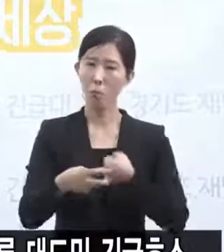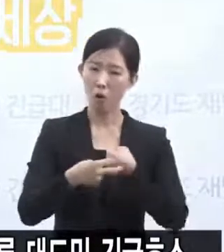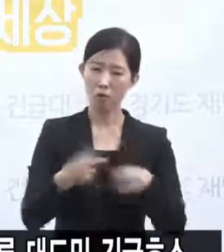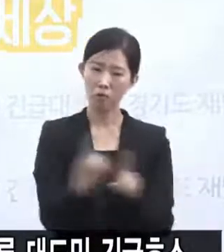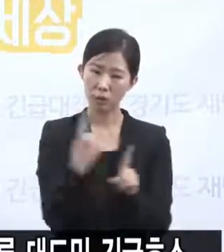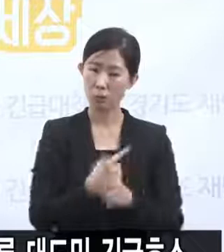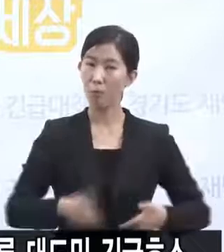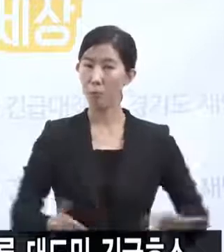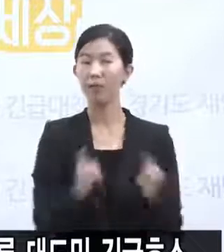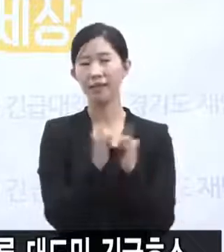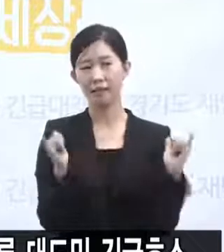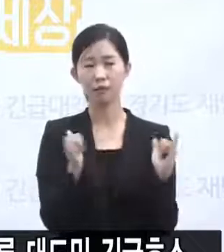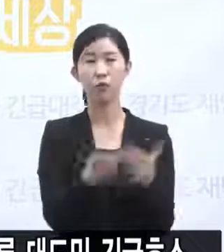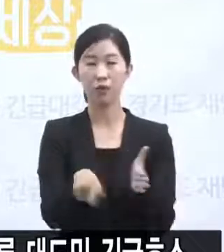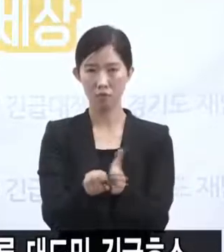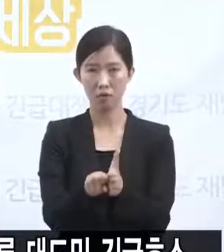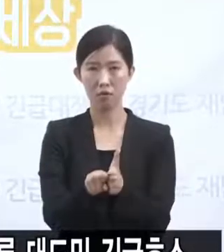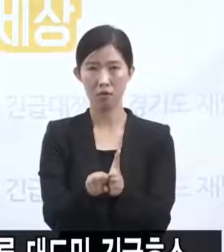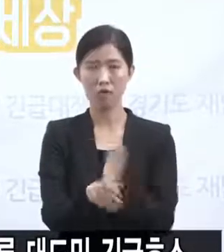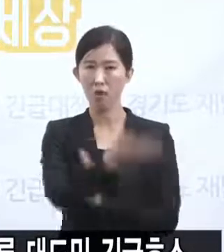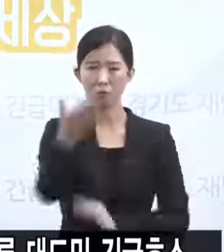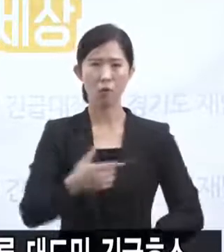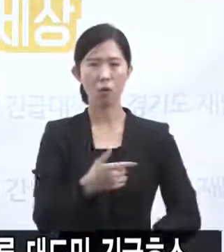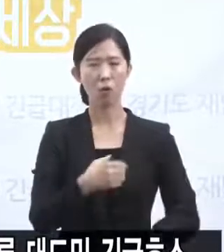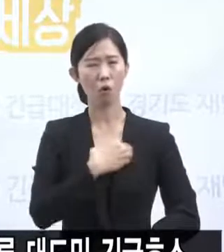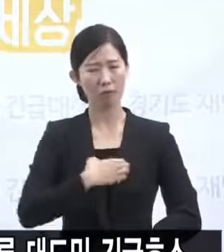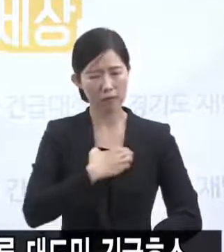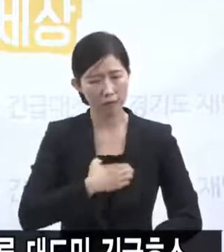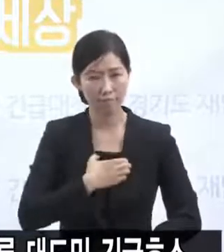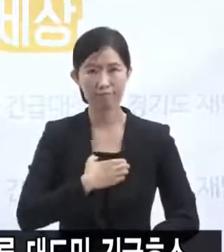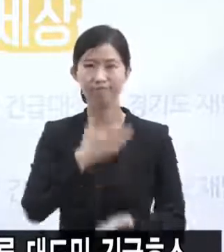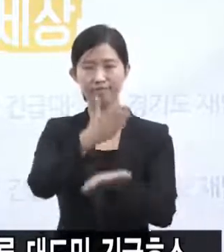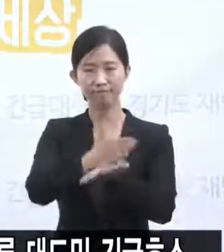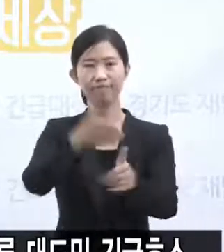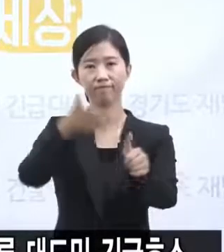불필요한 의료는 하지 않으셔도 된다는 말씀을 드립니다.